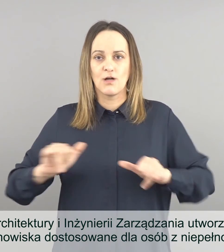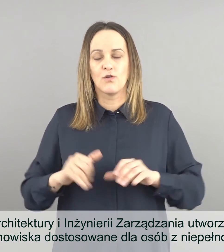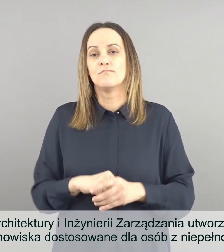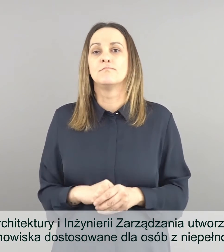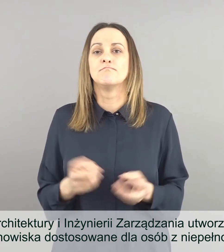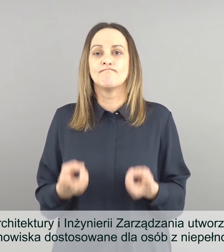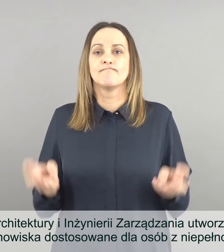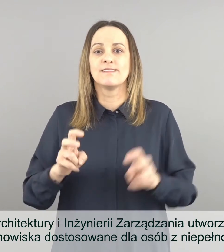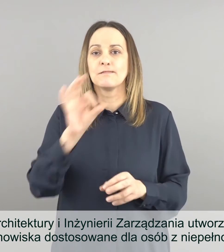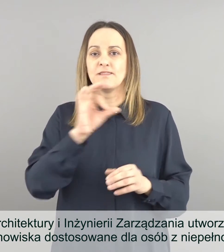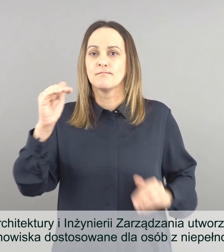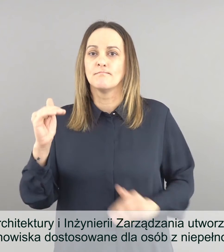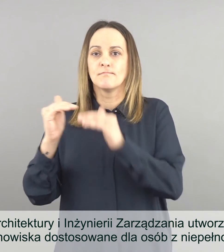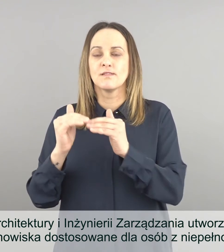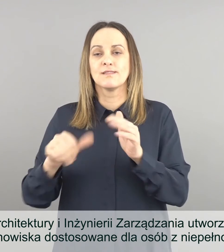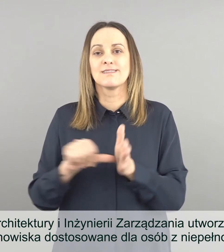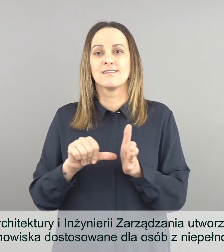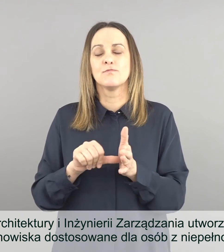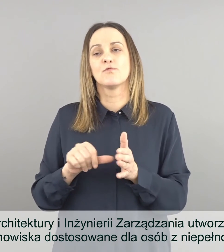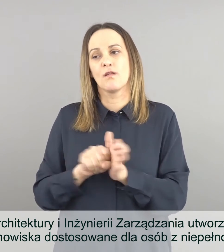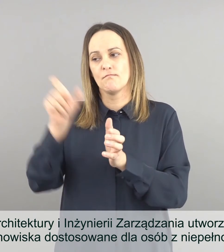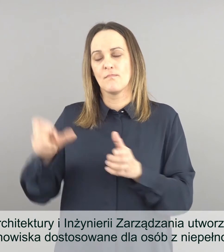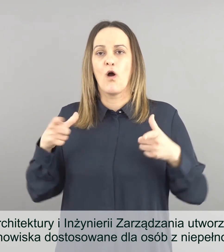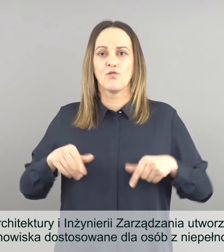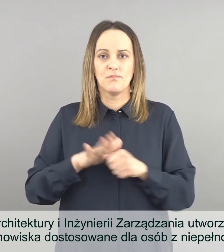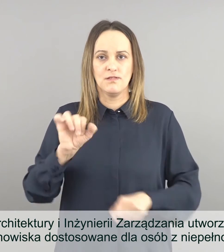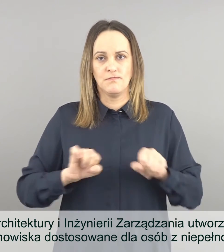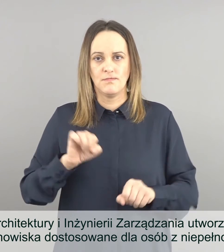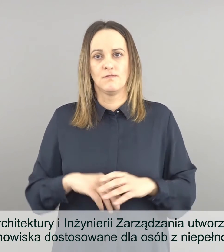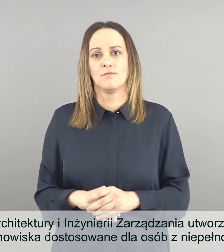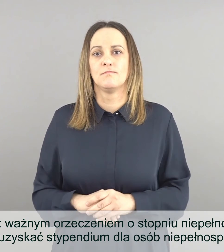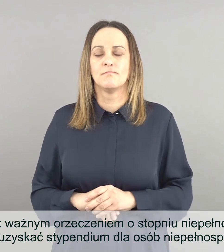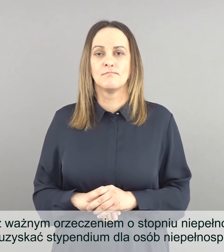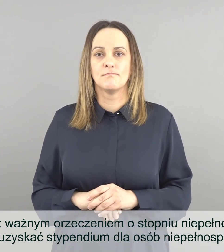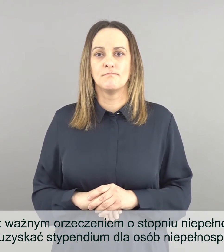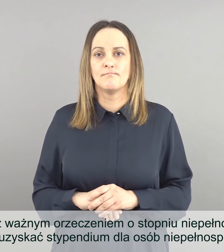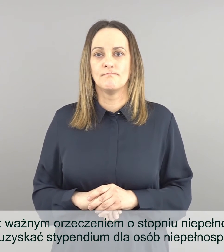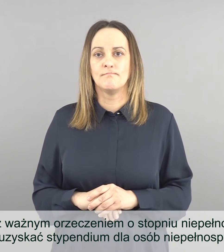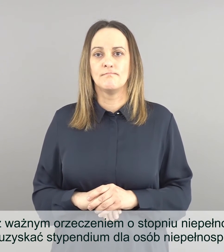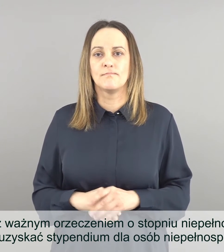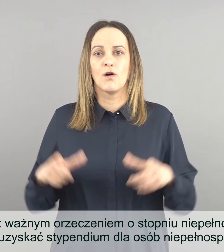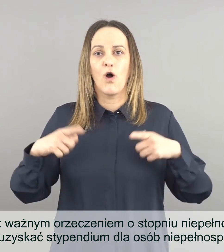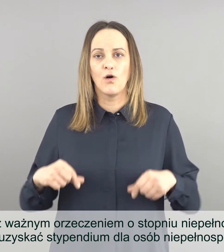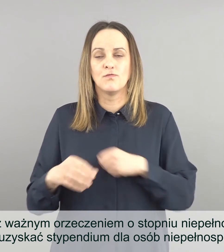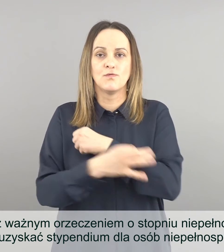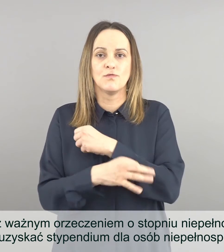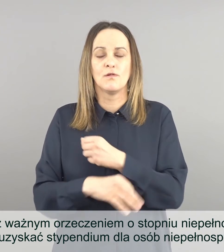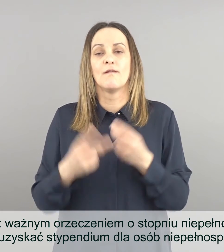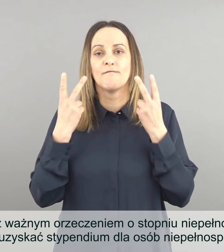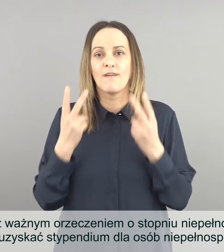Inżynierii Zarządzania utworzono specjalne stanowiska dostosowane dla osób z niepełnosprawnościami. Studenci z ważnym orzeczeniem